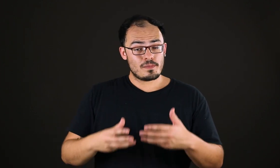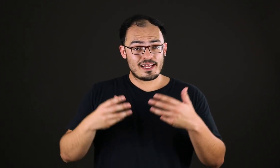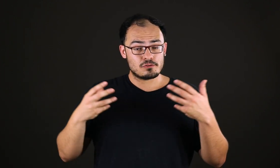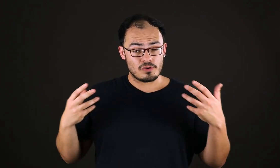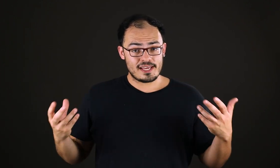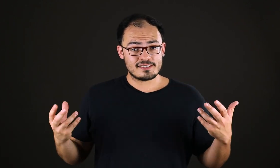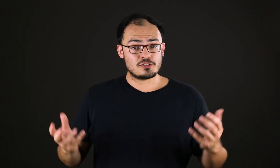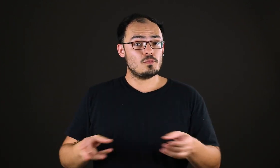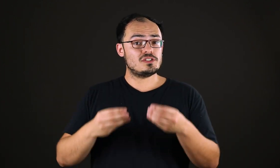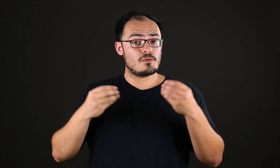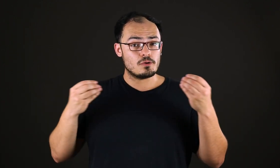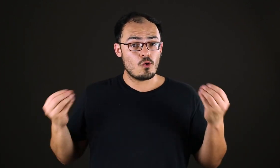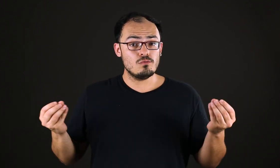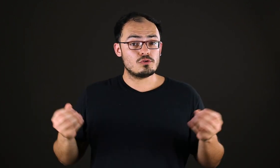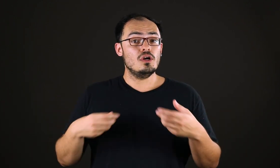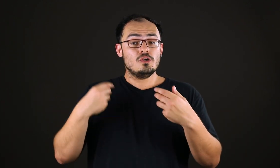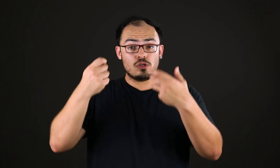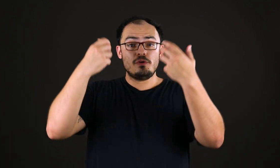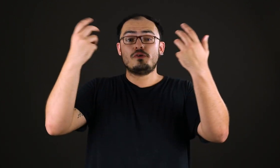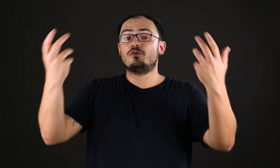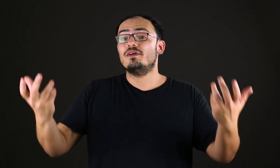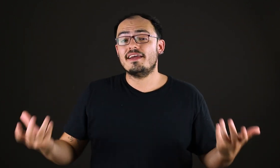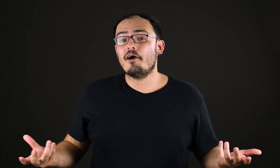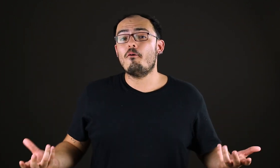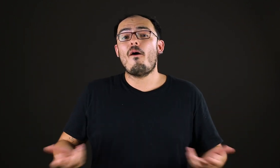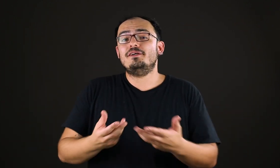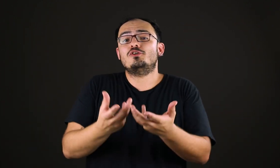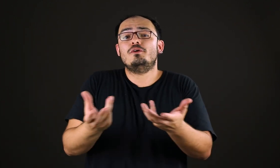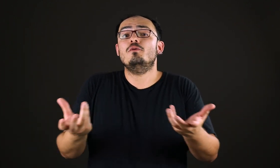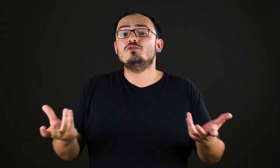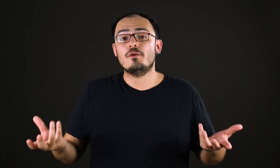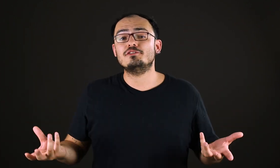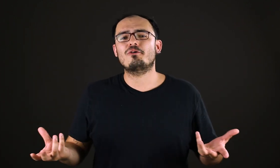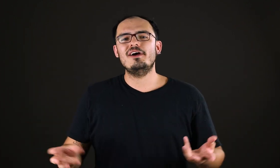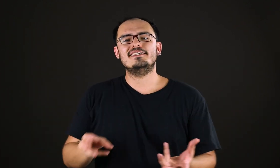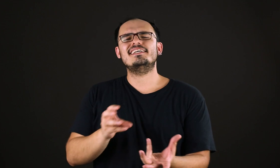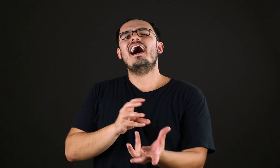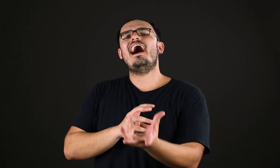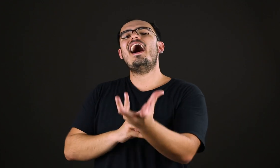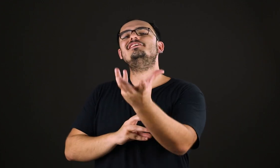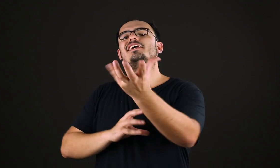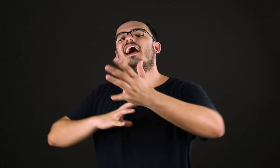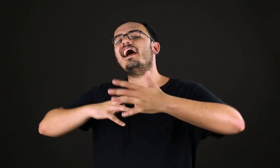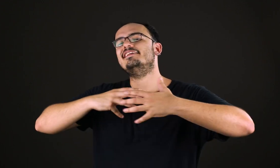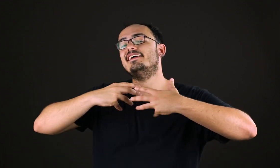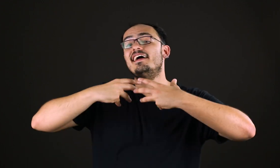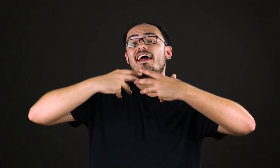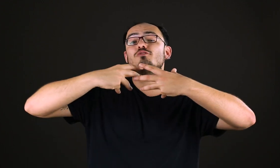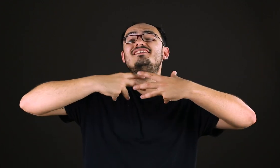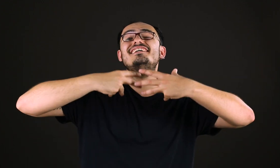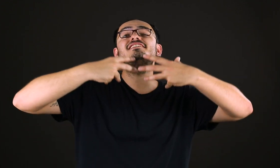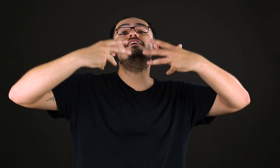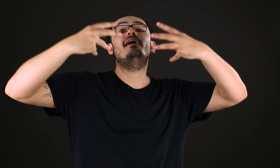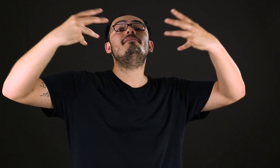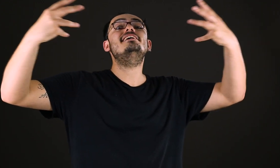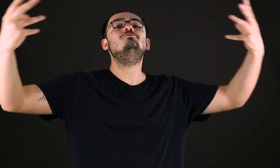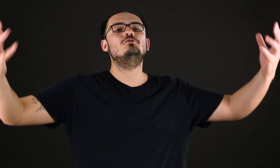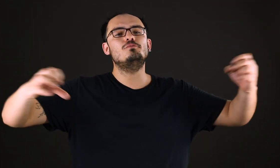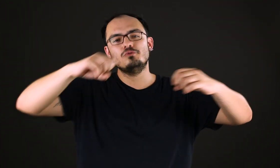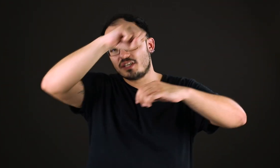sobre a natureza, sobre o seu encontro, sobre quem é o homem, sobre como são as coisas. A arte em Heidegger é um desvelamento do mundo,